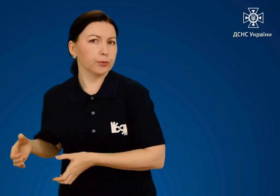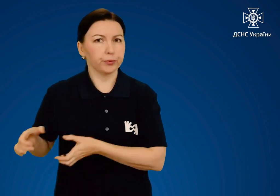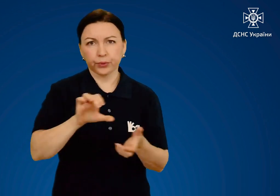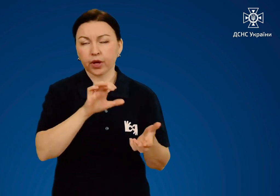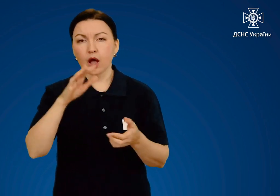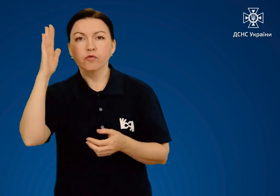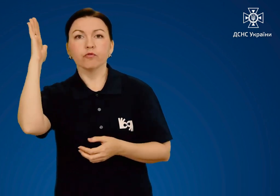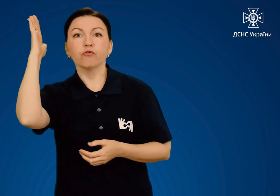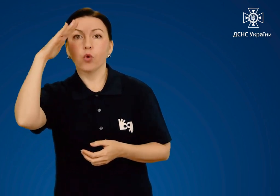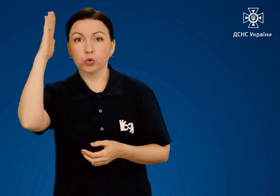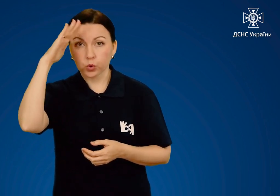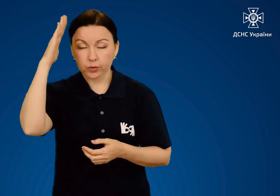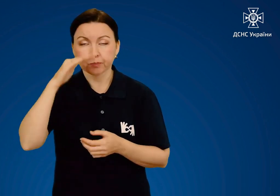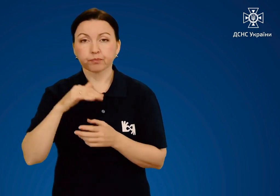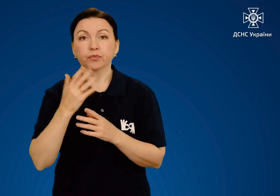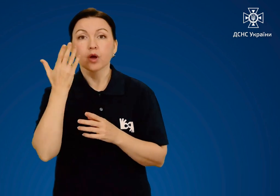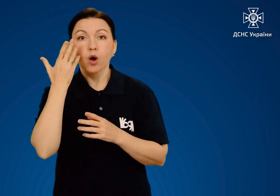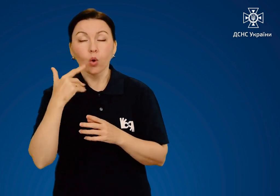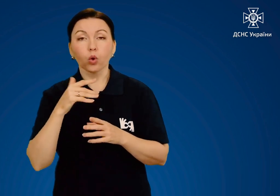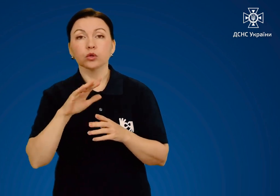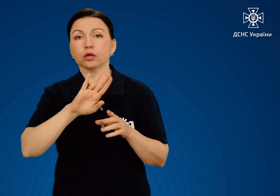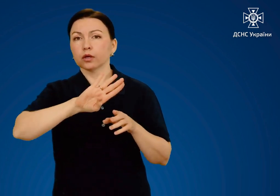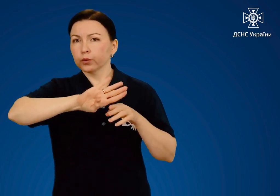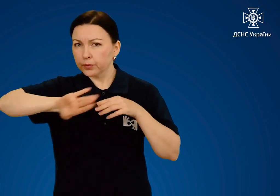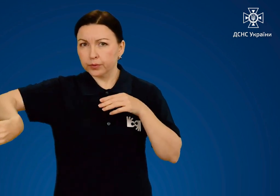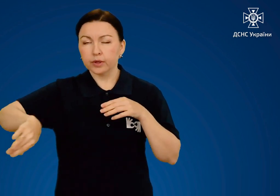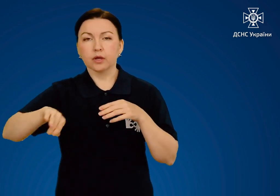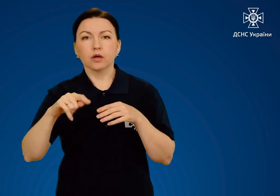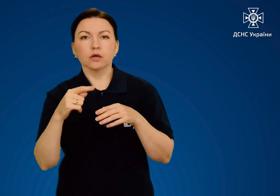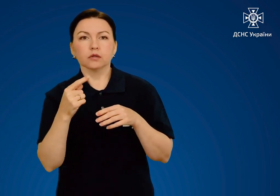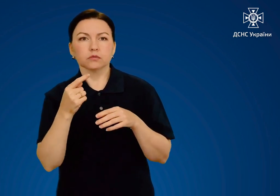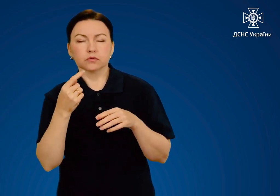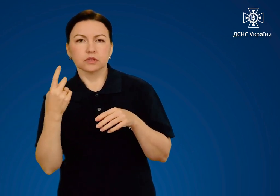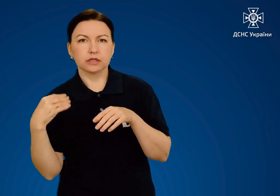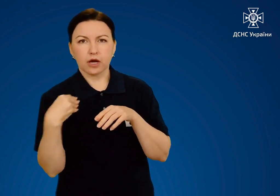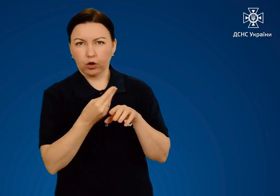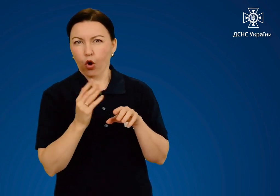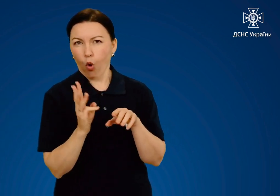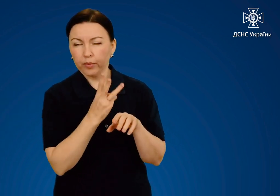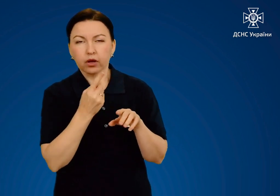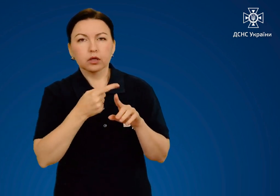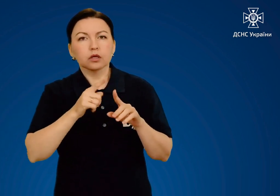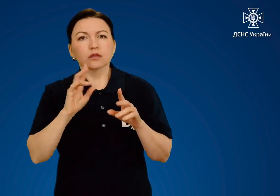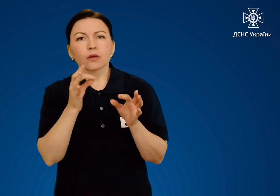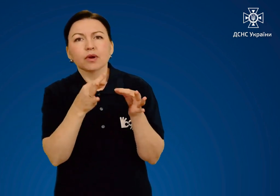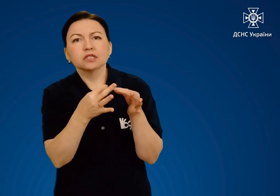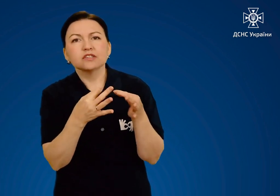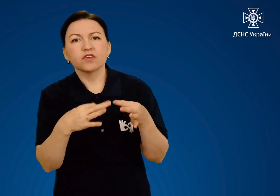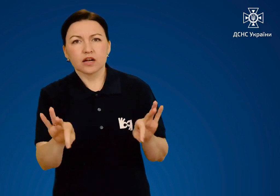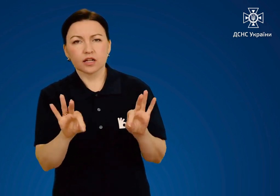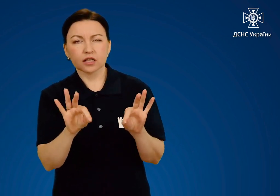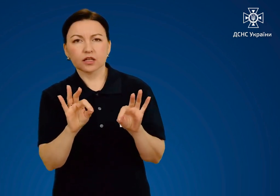облити водою. Після усуненню джерела опіку необхідно звільнити